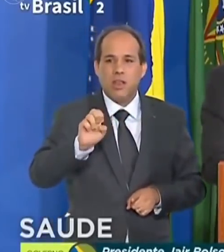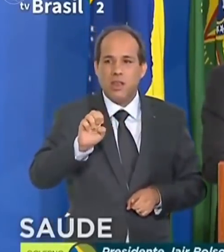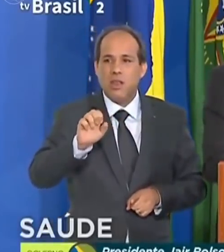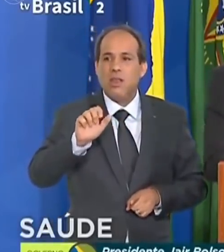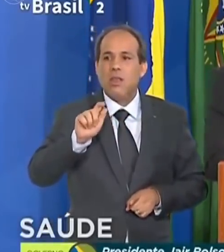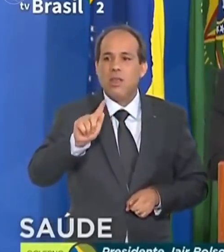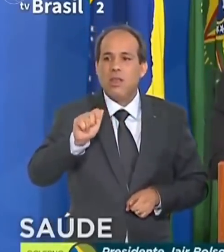menor do que a minha.